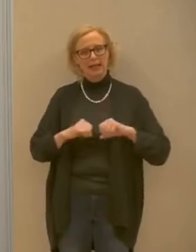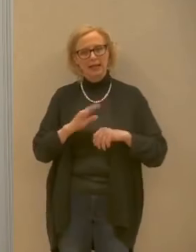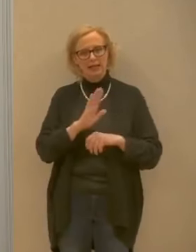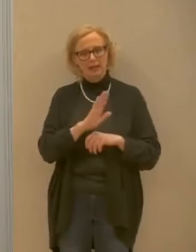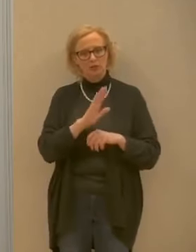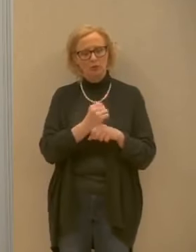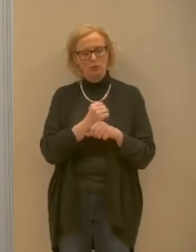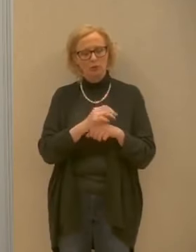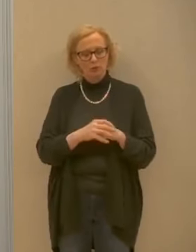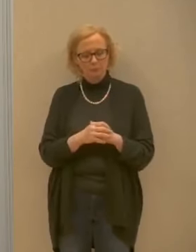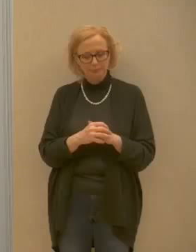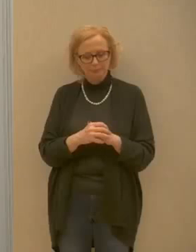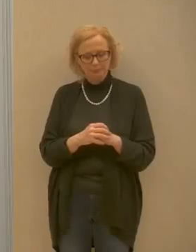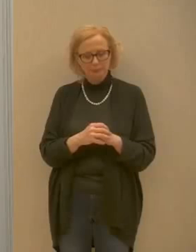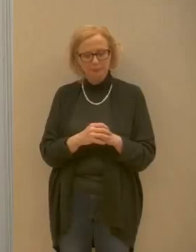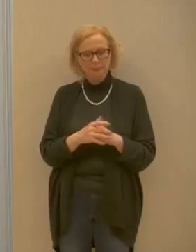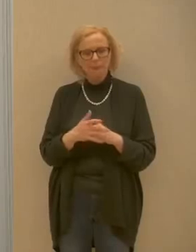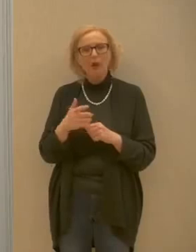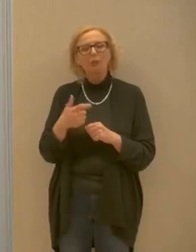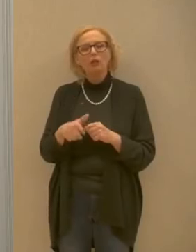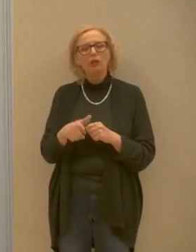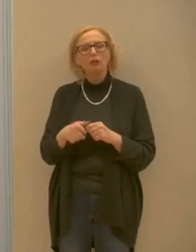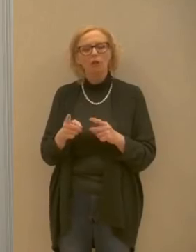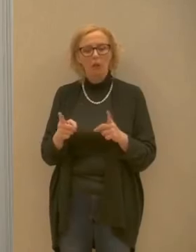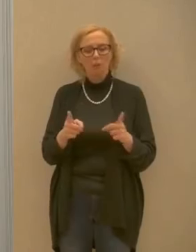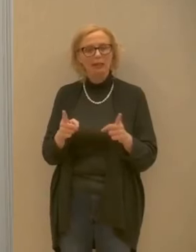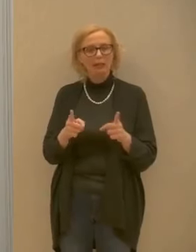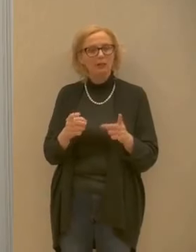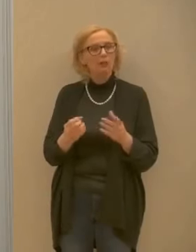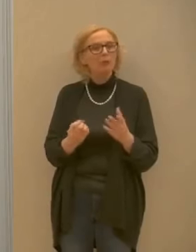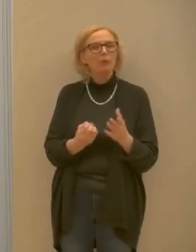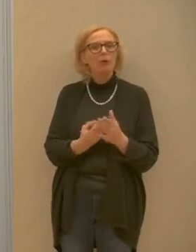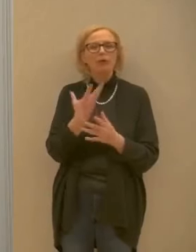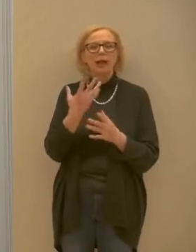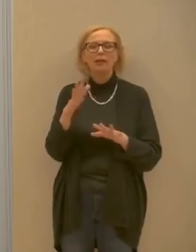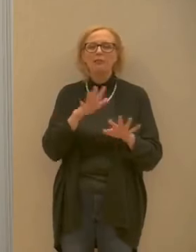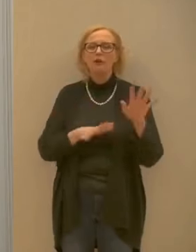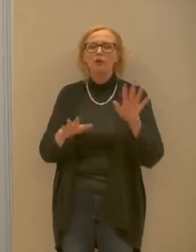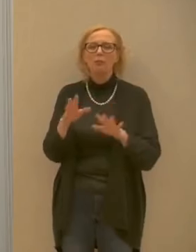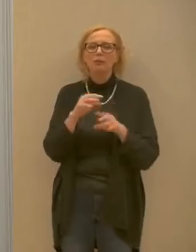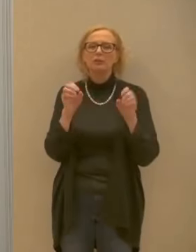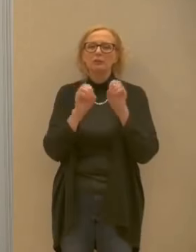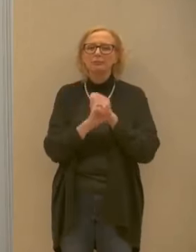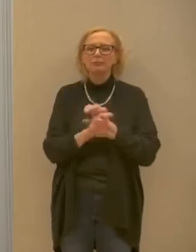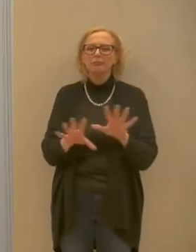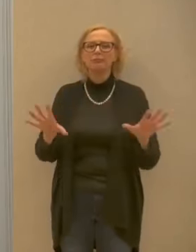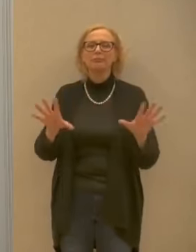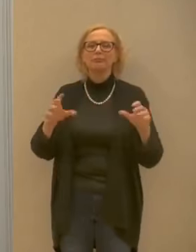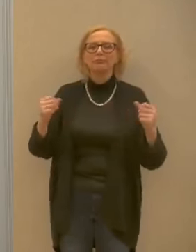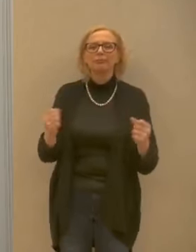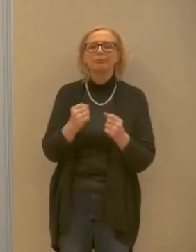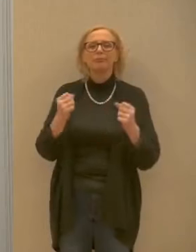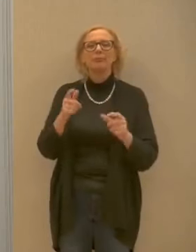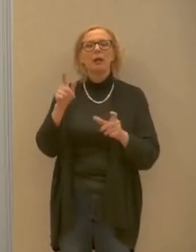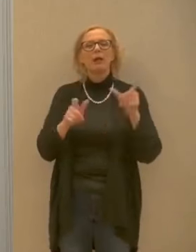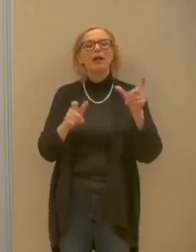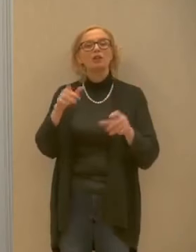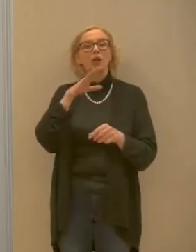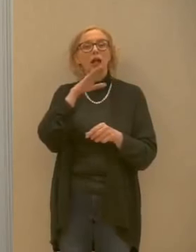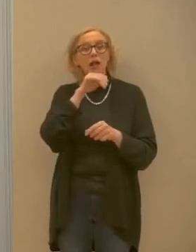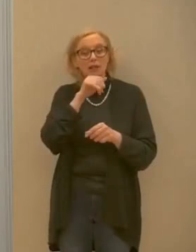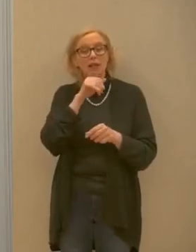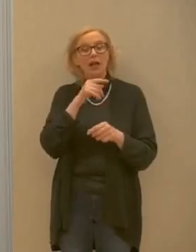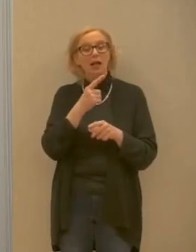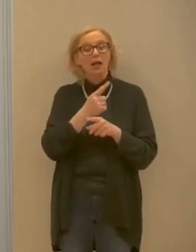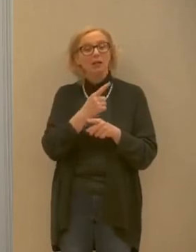questo periodo è particolarmente utile anche divulgare delle informazioni rivolte alla popolazione anziana sentiamo